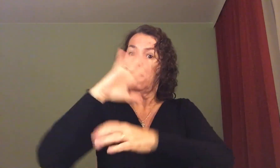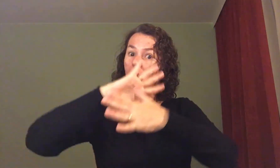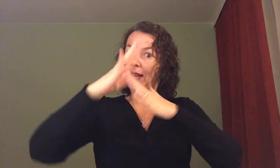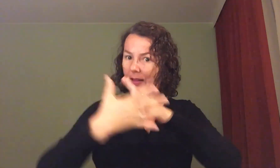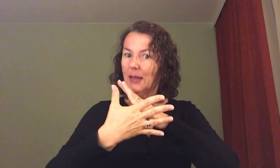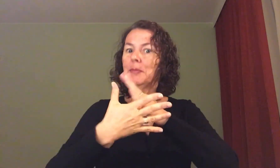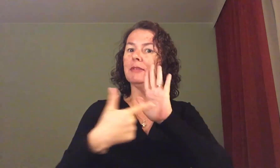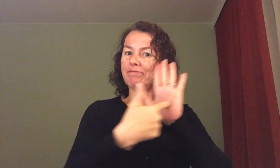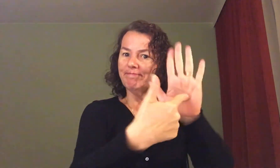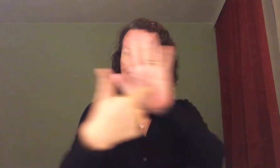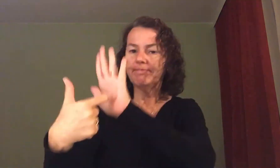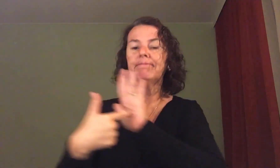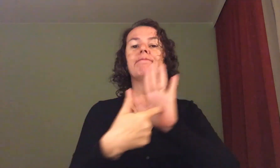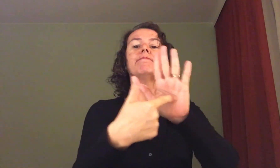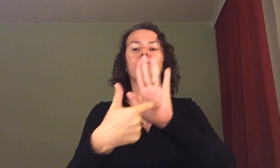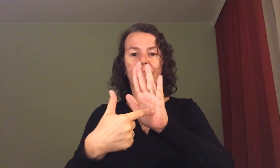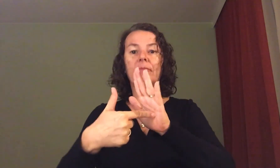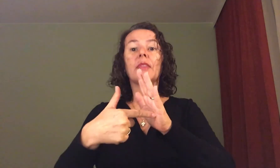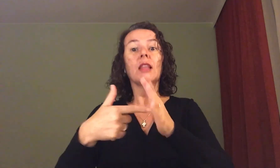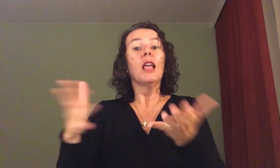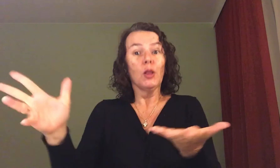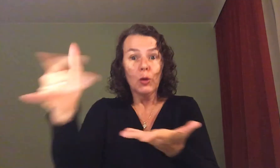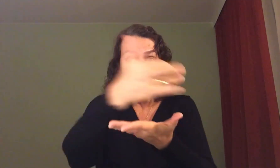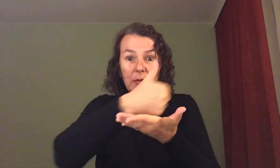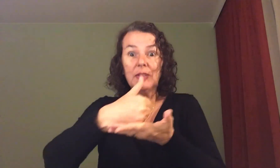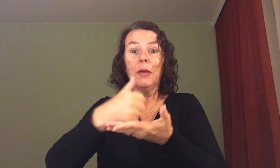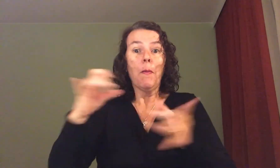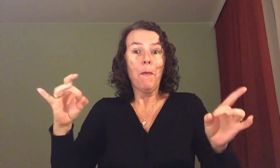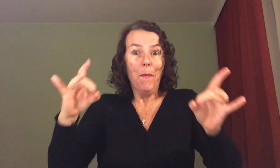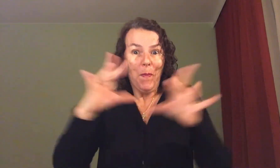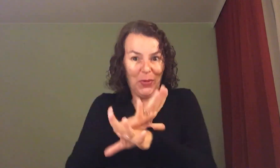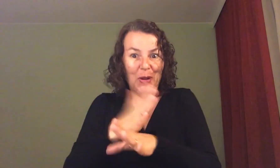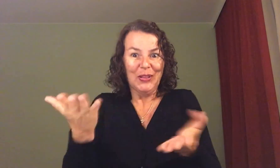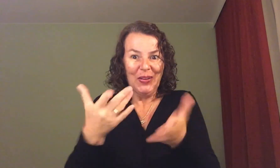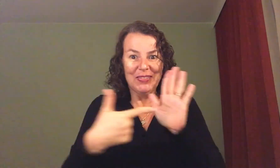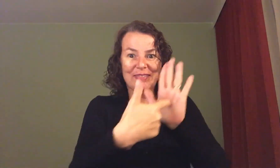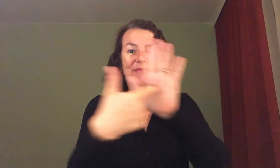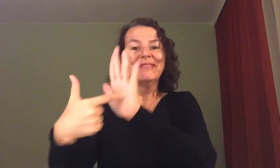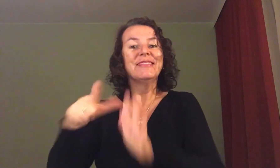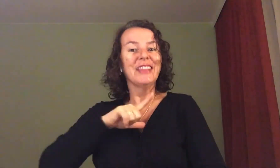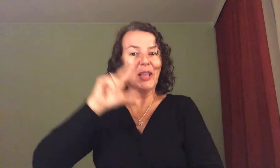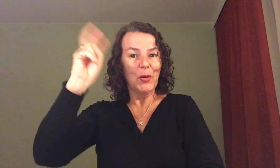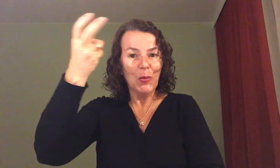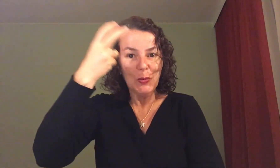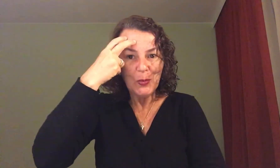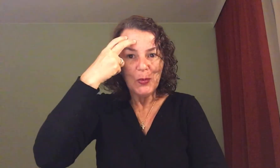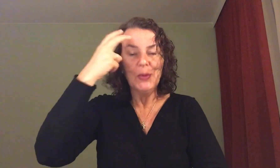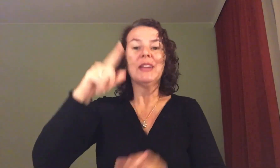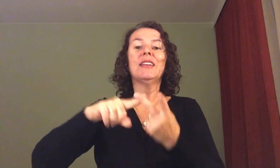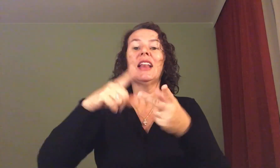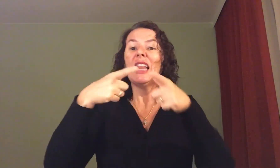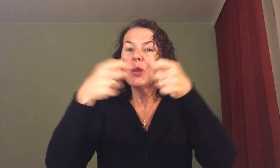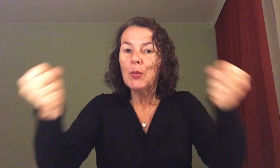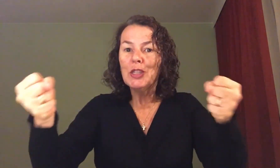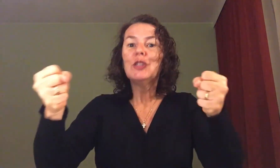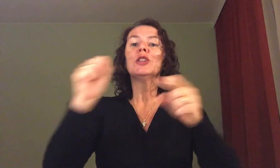A documentação realizada contempla, portanto, aspectos culturais, linguísticos,